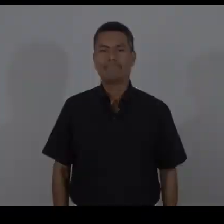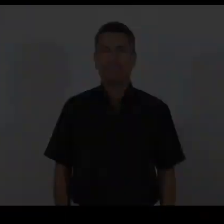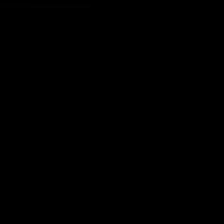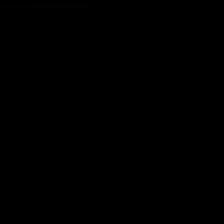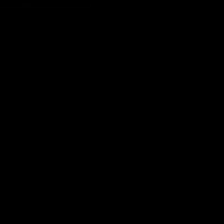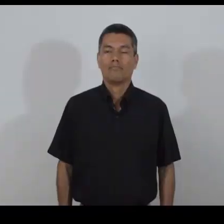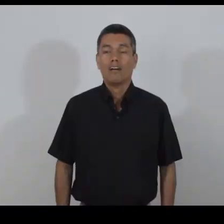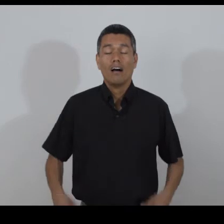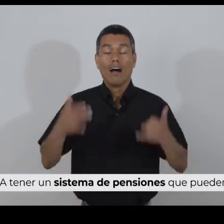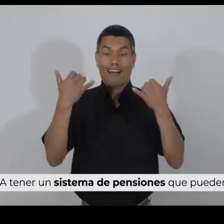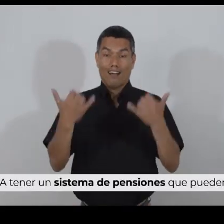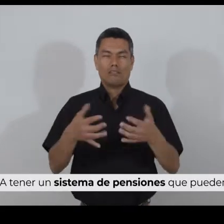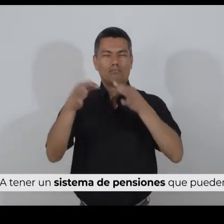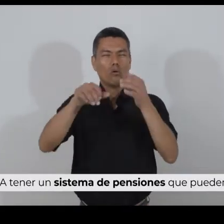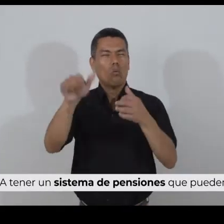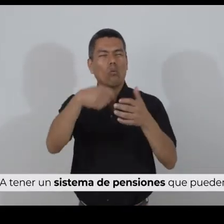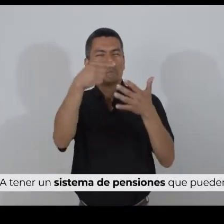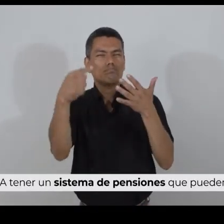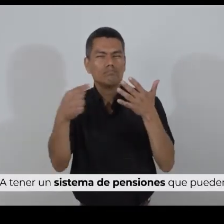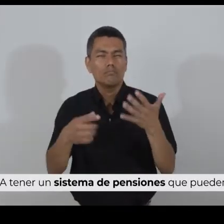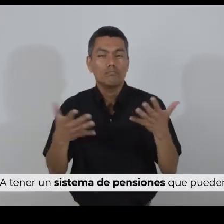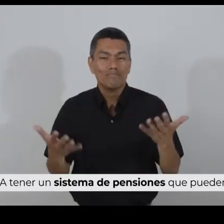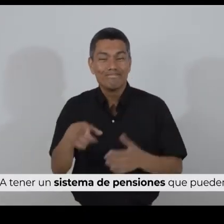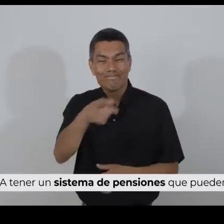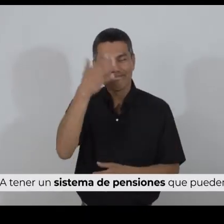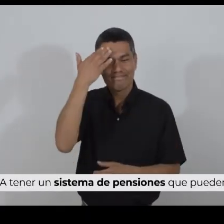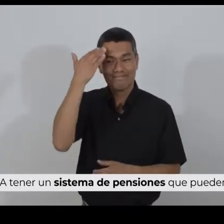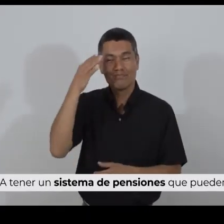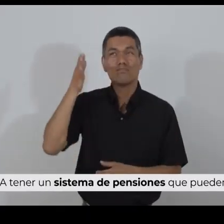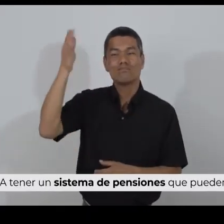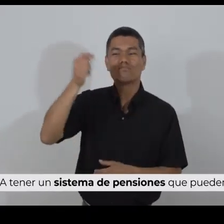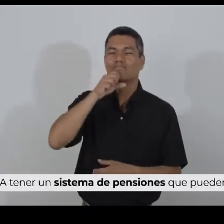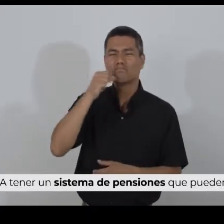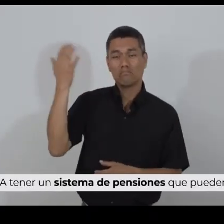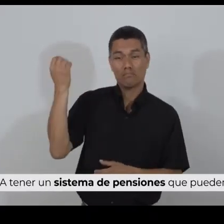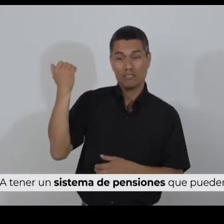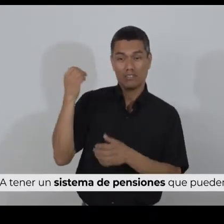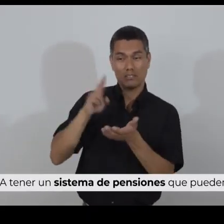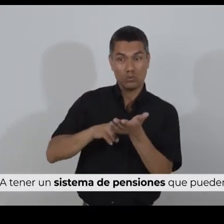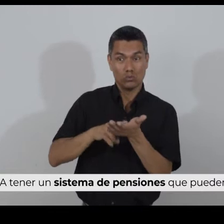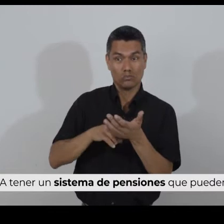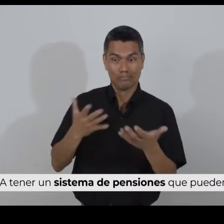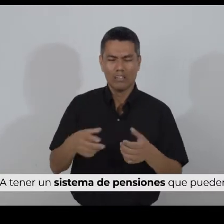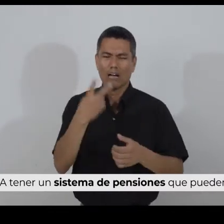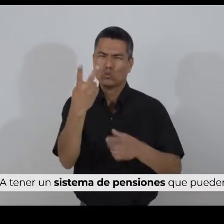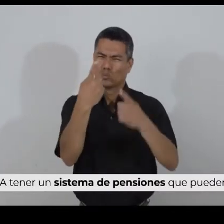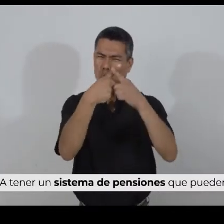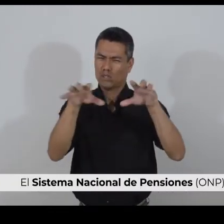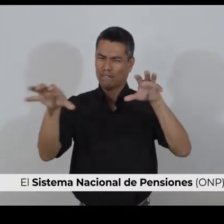A tener un sistema de pensiones, que puede ser en